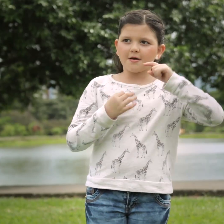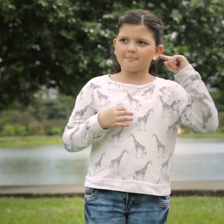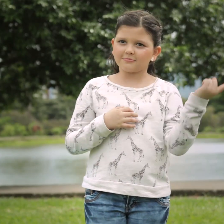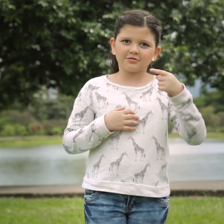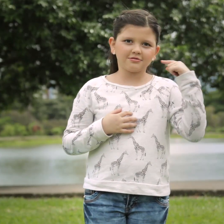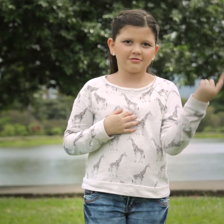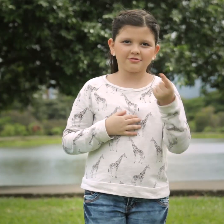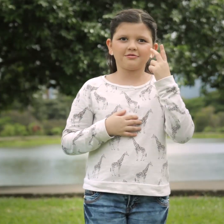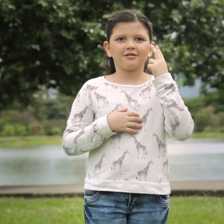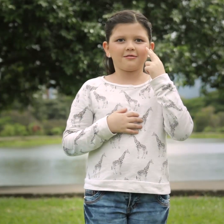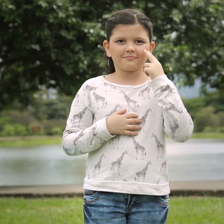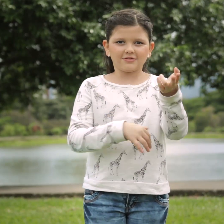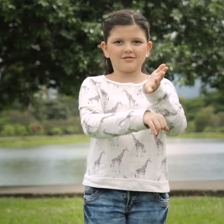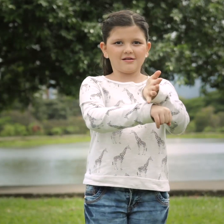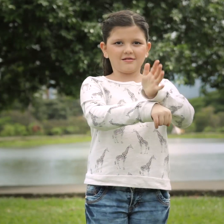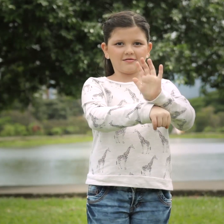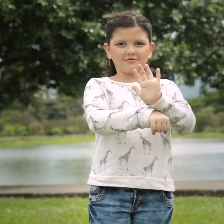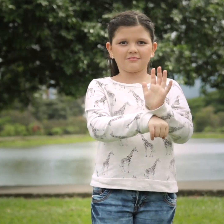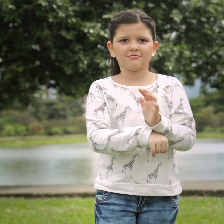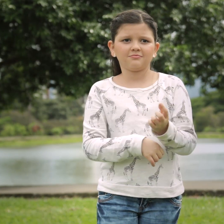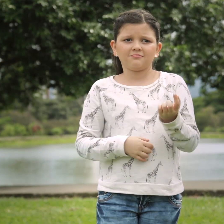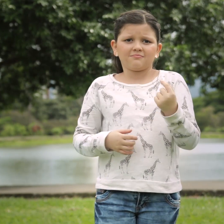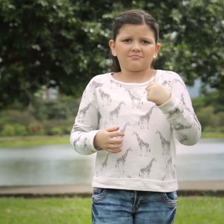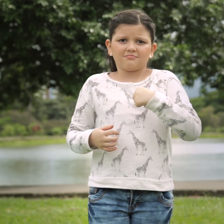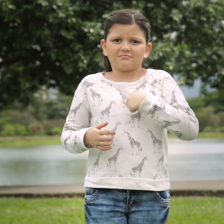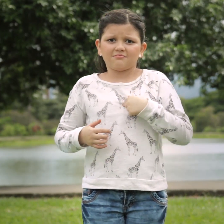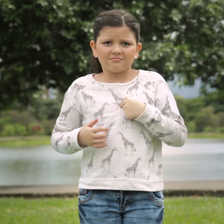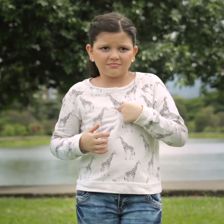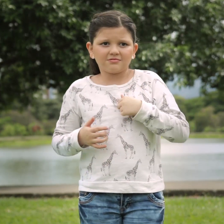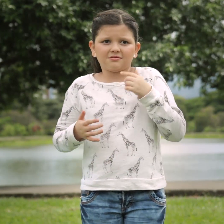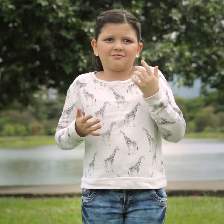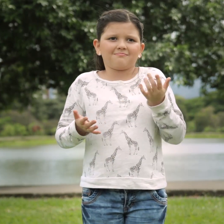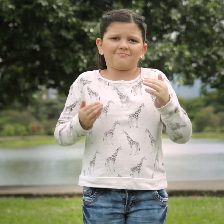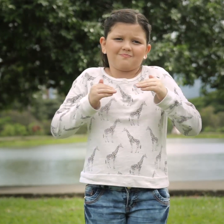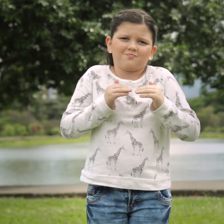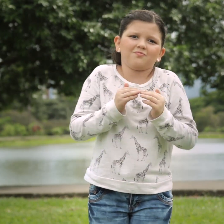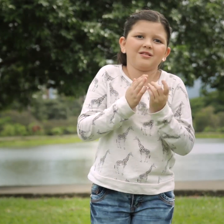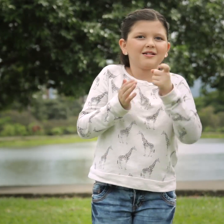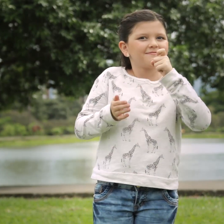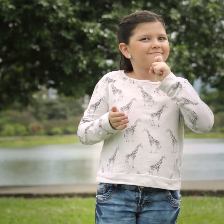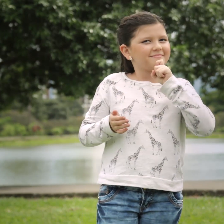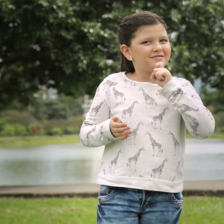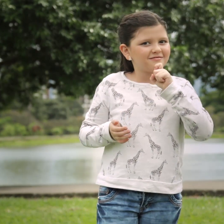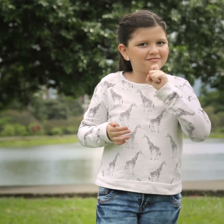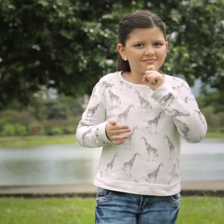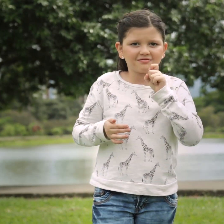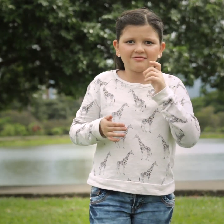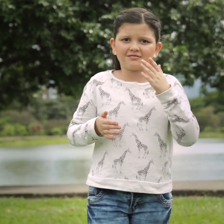En mi familia siempre vemos televisión, pero para mí es un reto muy difícil